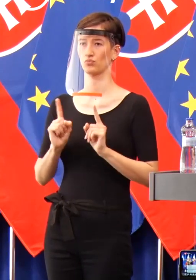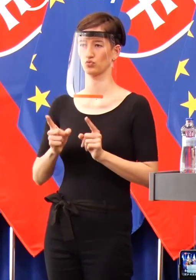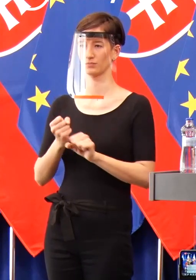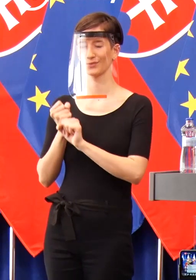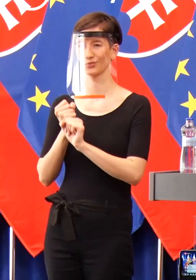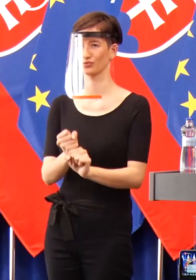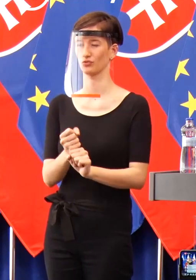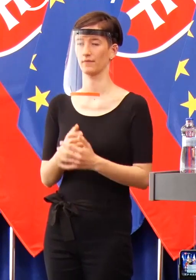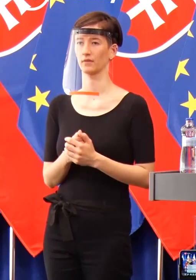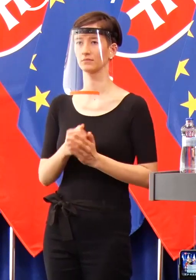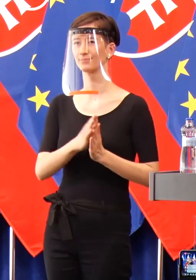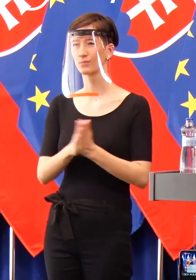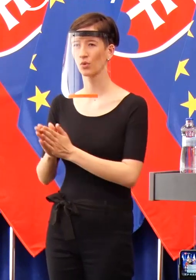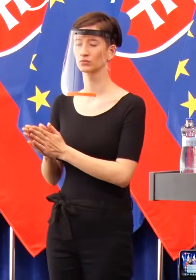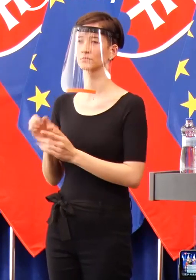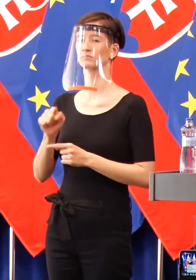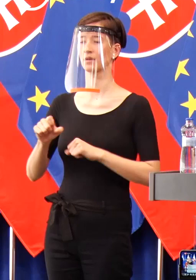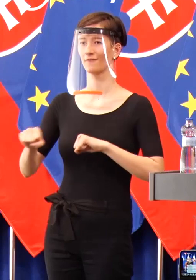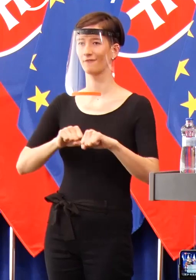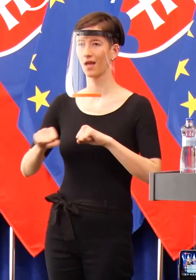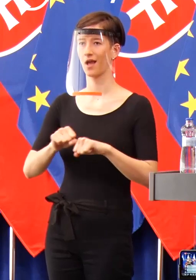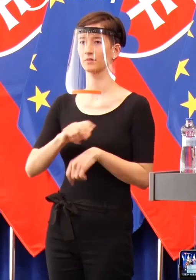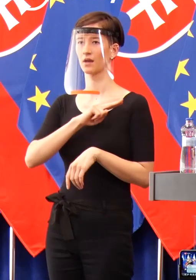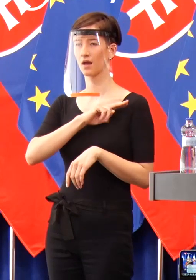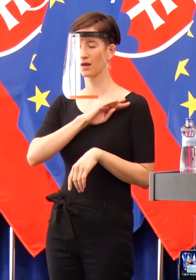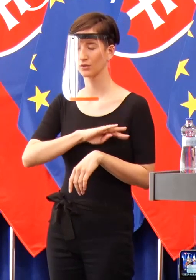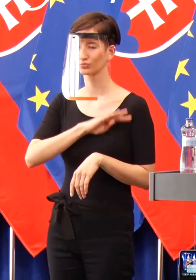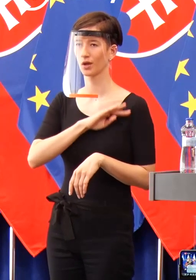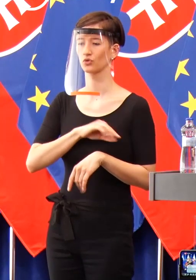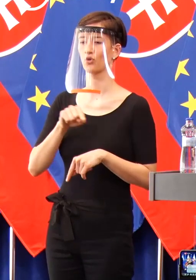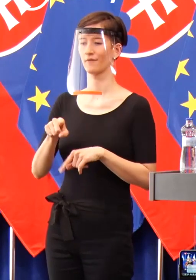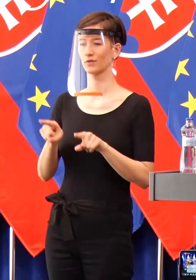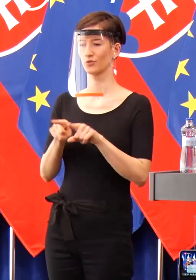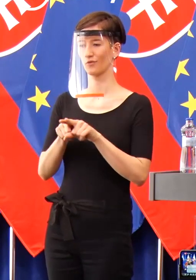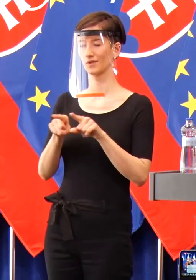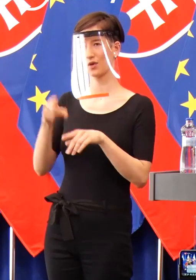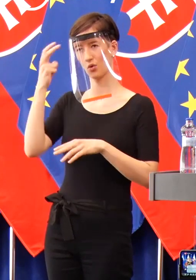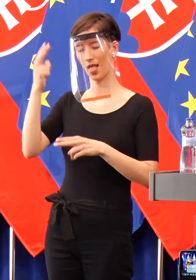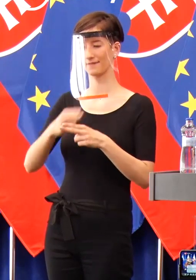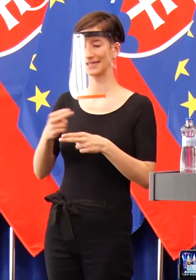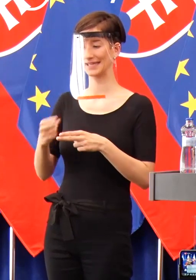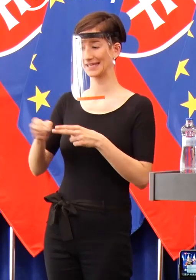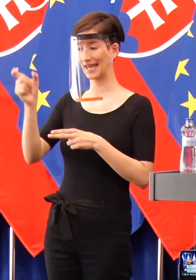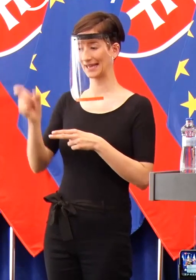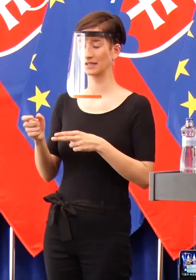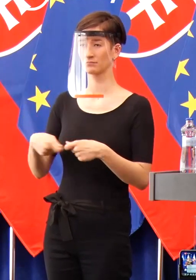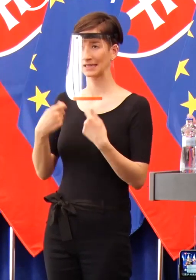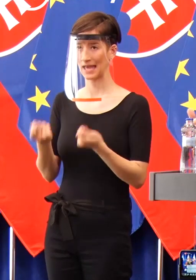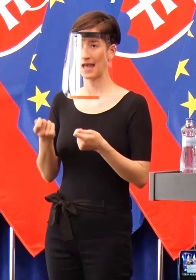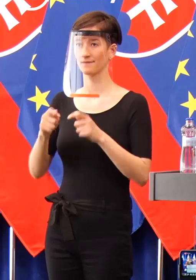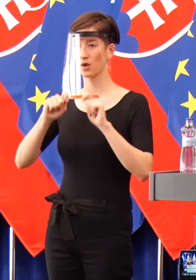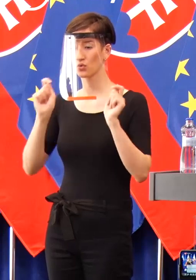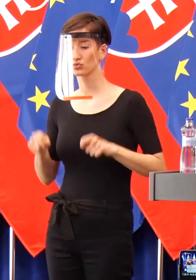uznesenie alebo rozhodnutia hlavného hygienika a nesabotujme ich možno veľakrát aj takým, teda tými